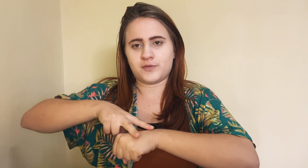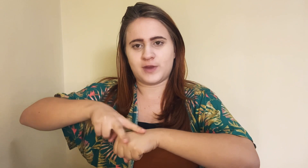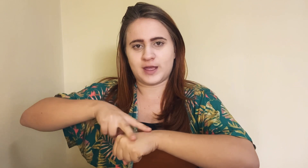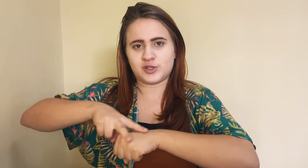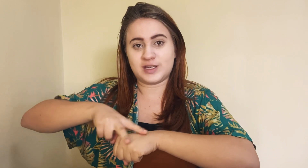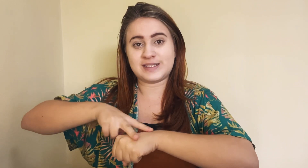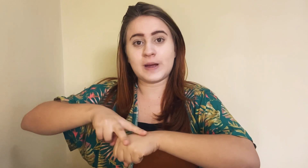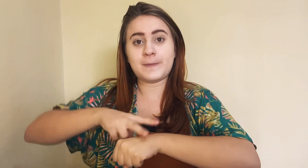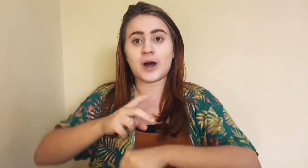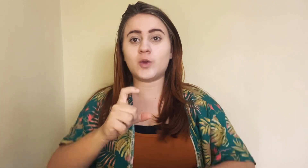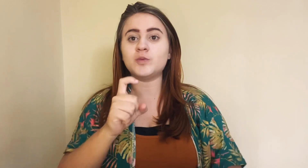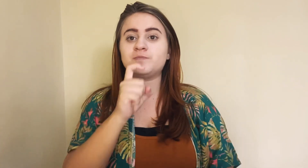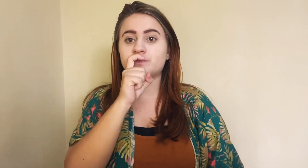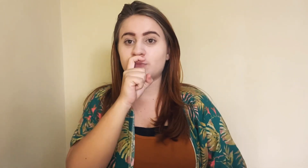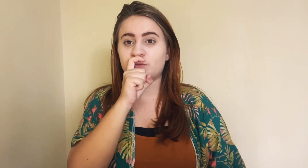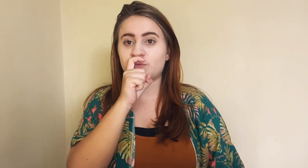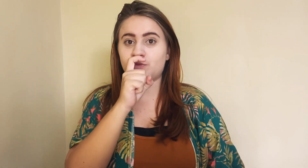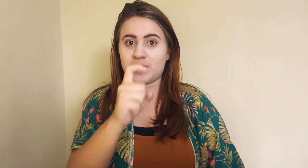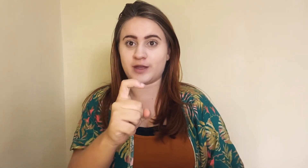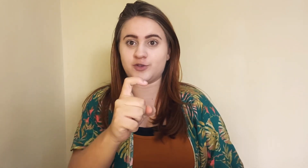verde. Em São Paulo, verde.